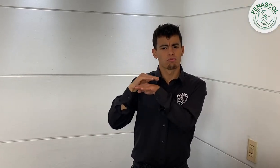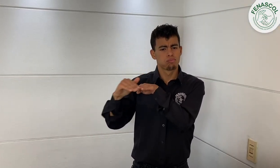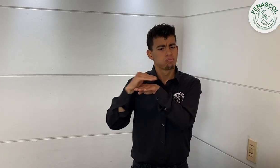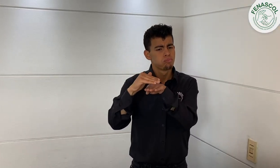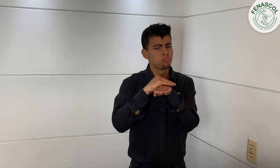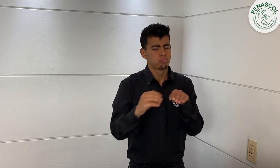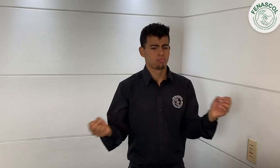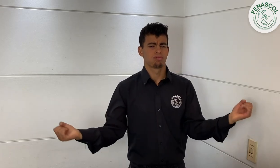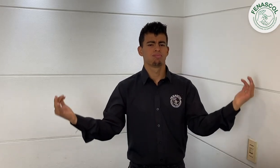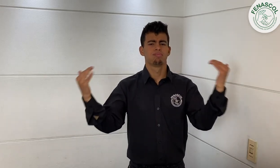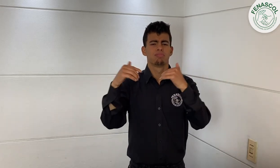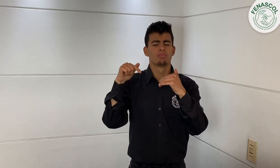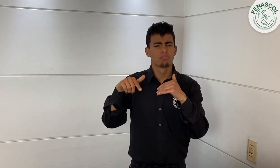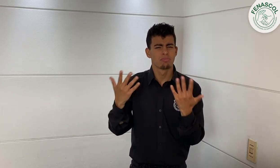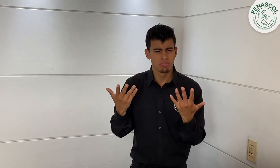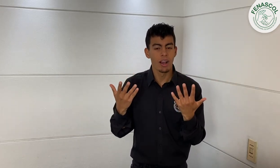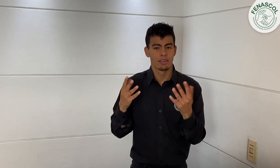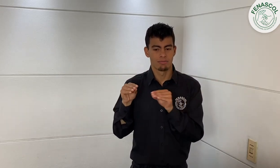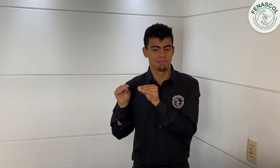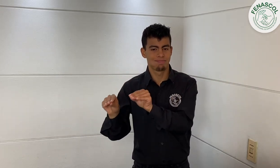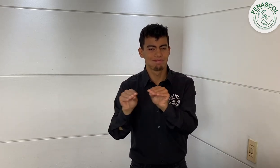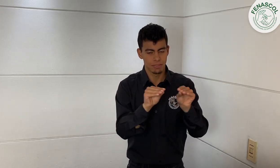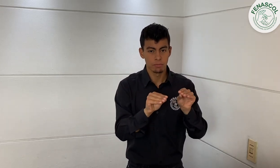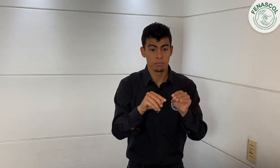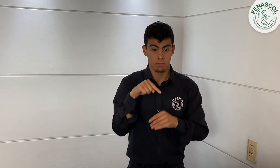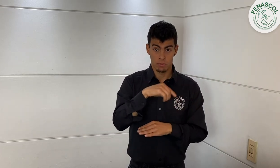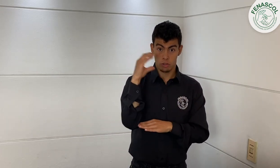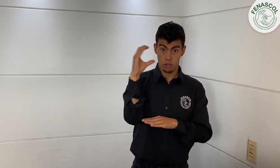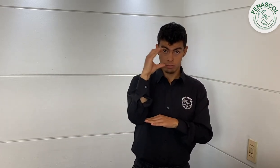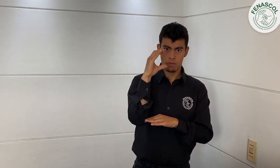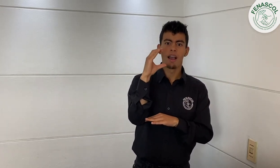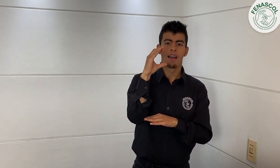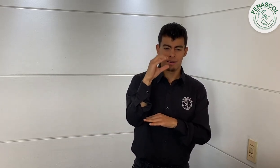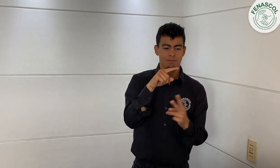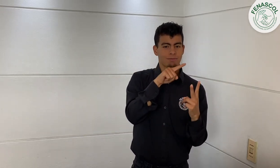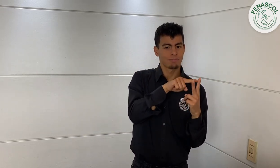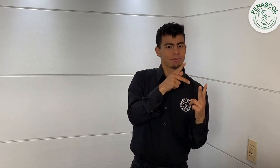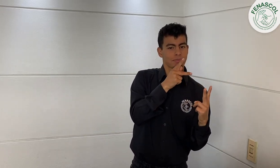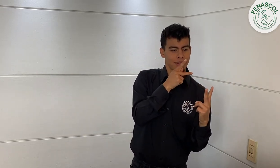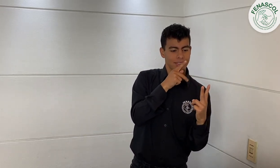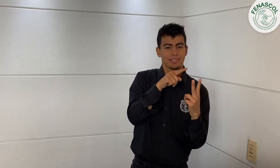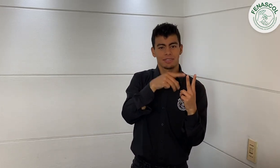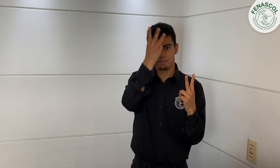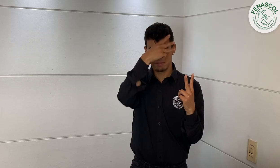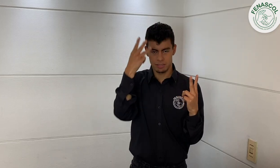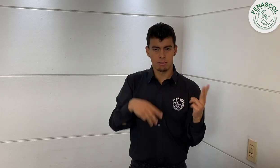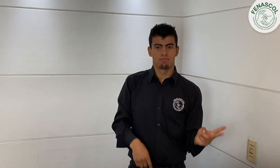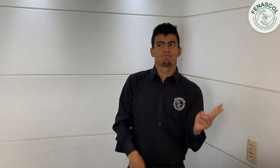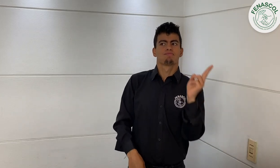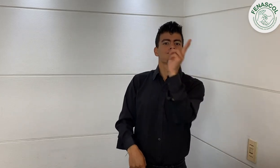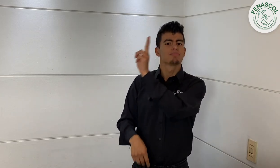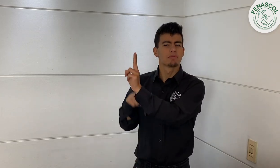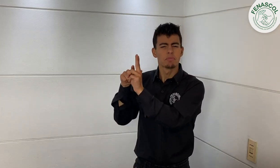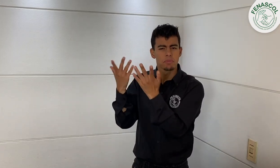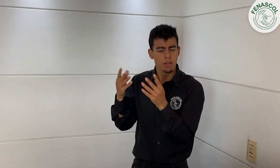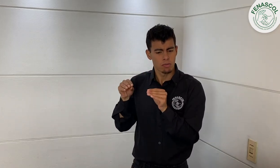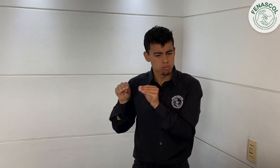Suecia un evento de capacitación que contó con la participación de varias personas invitadas. Para el caso de Colombia, las